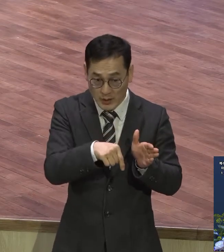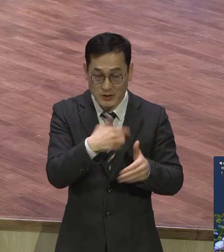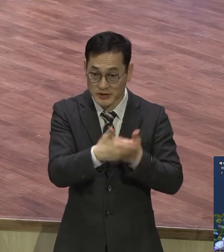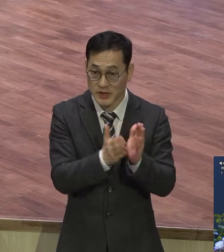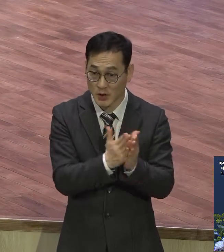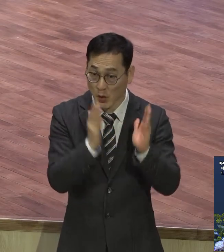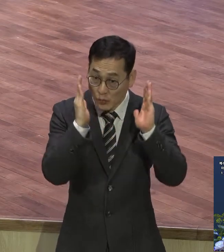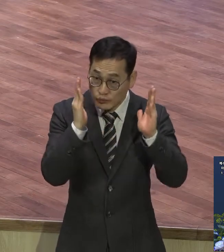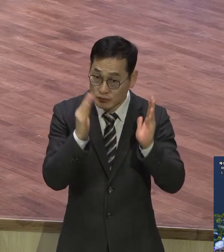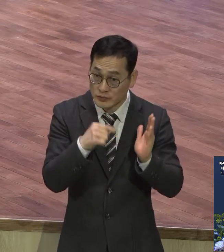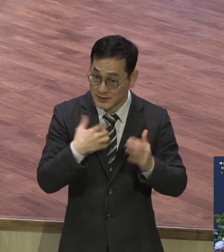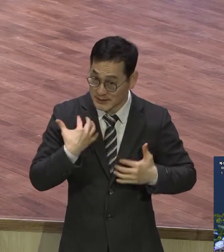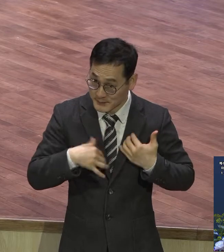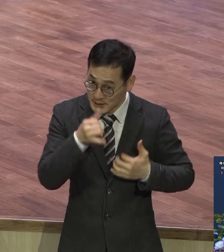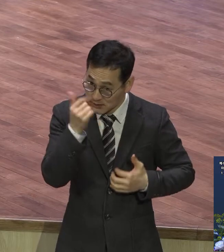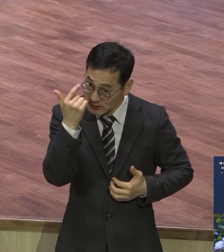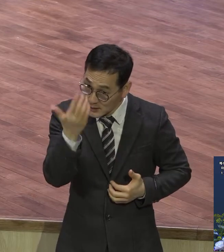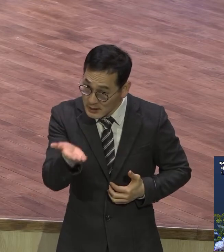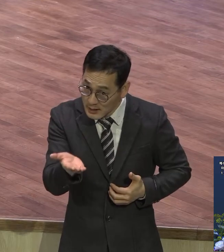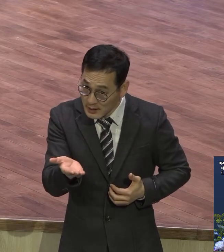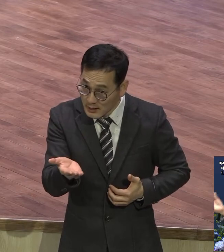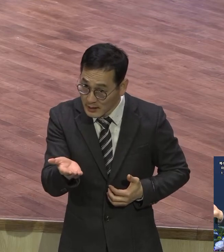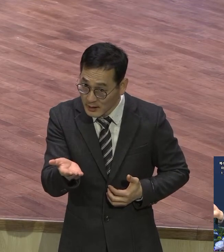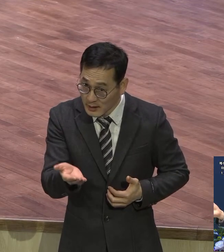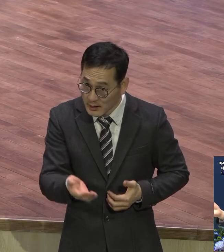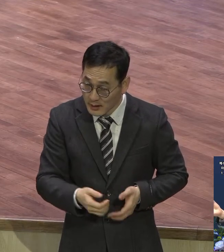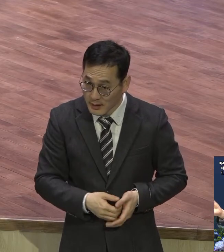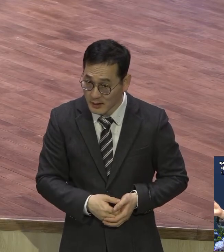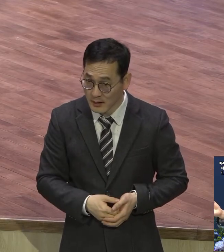반면 교사 삼아라니 자기들은 너무 재밌다는 저기는